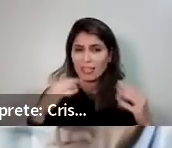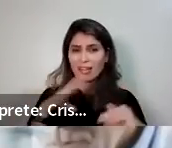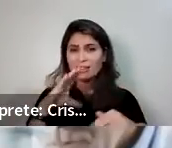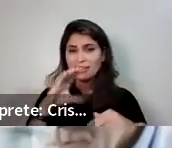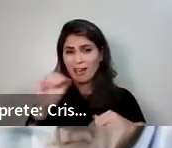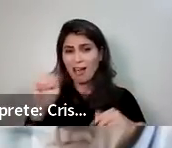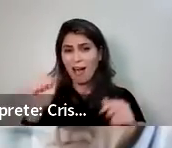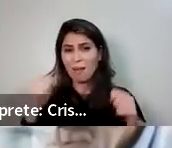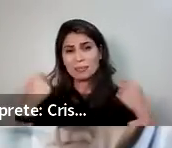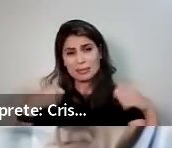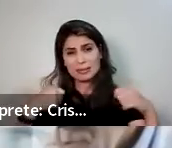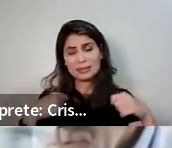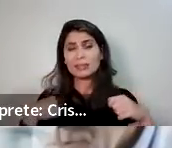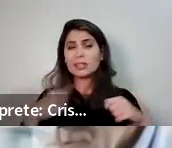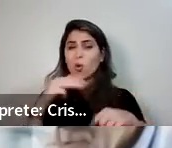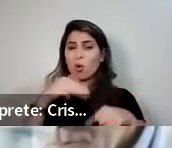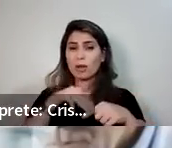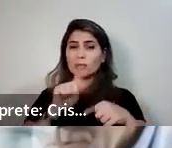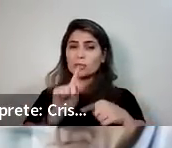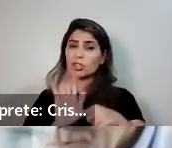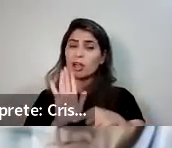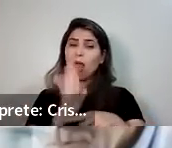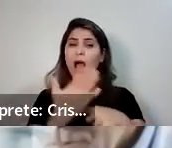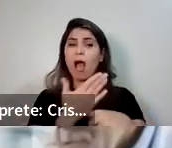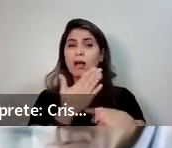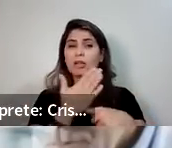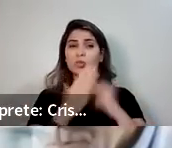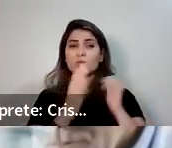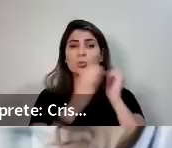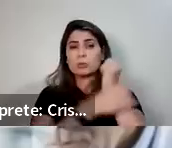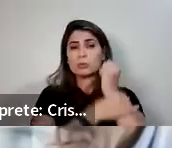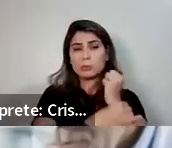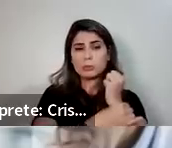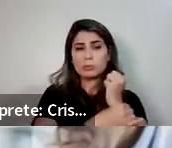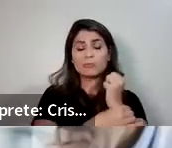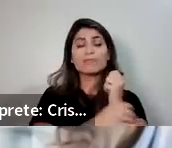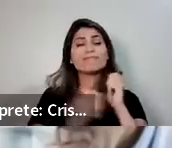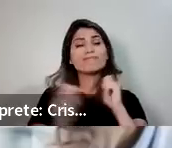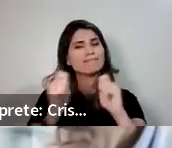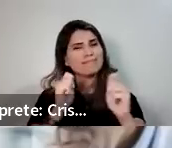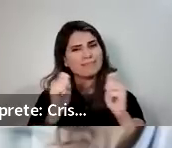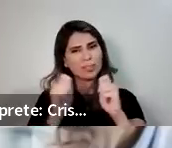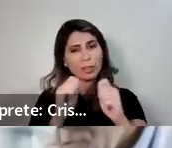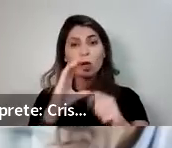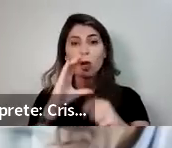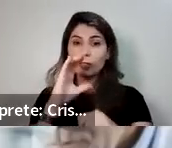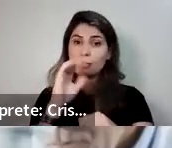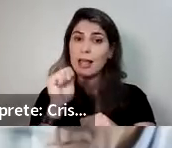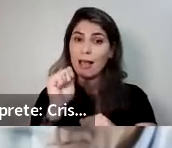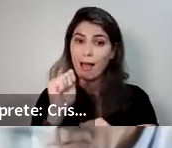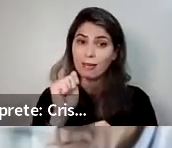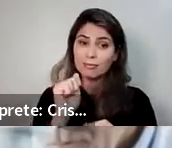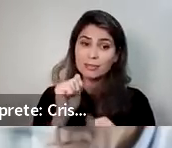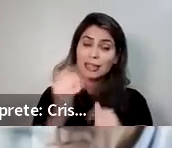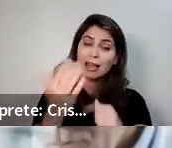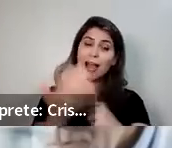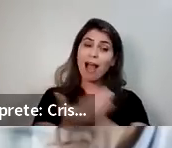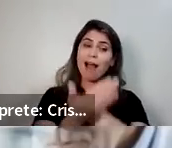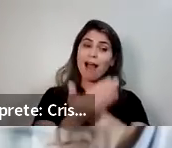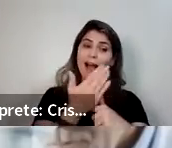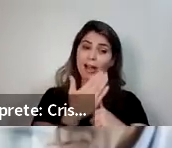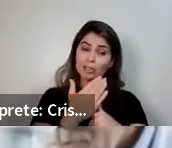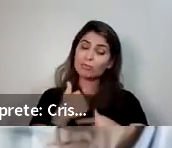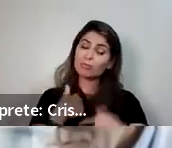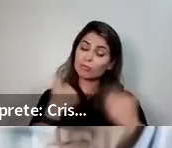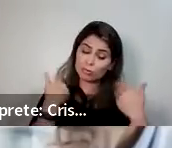para controlar o metabolismo de cálcio para manutenção da homeostase sanguínea e